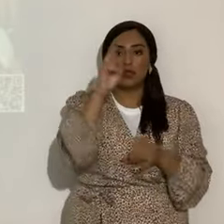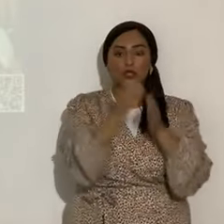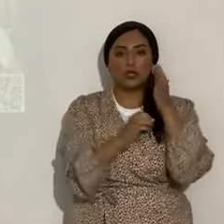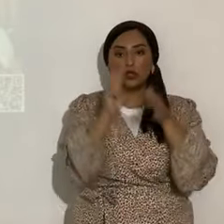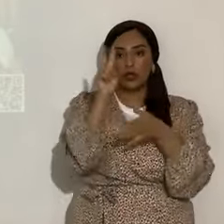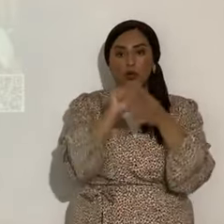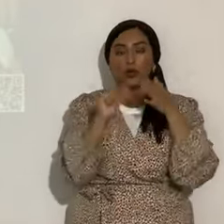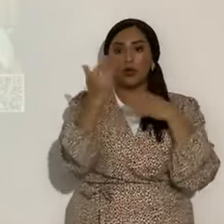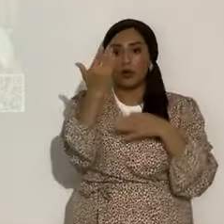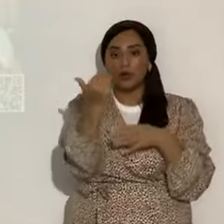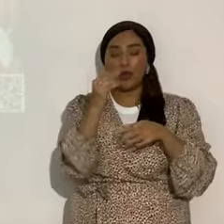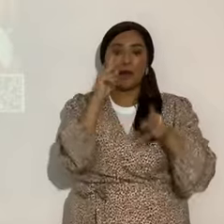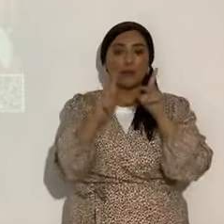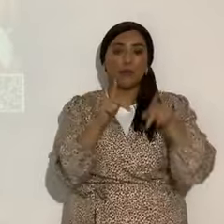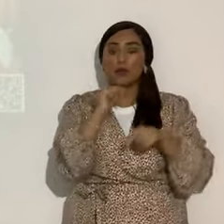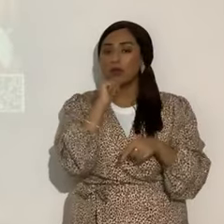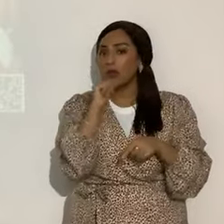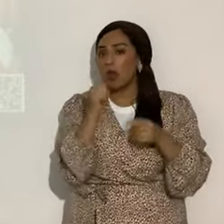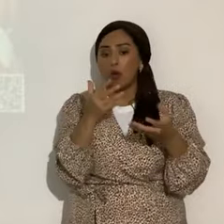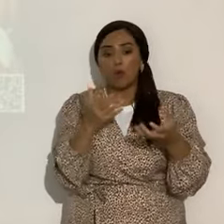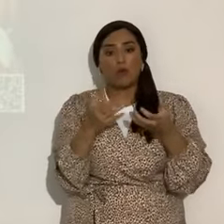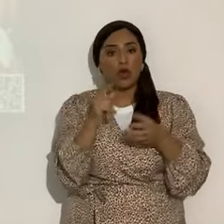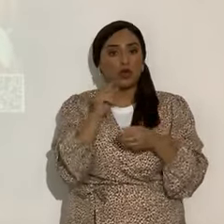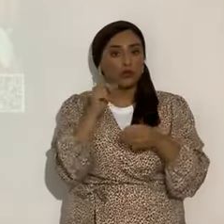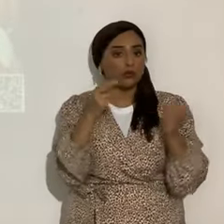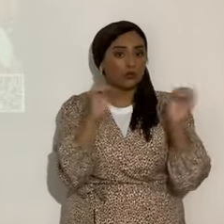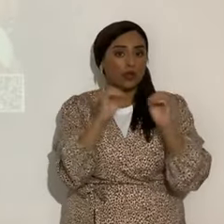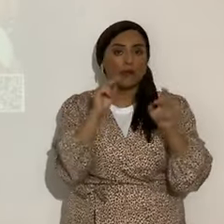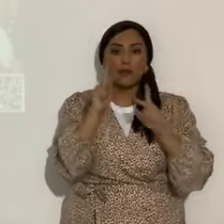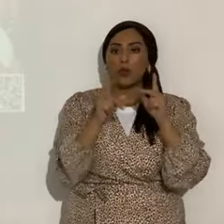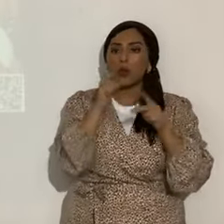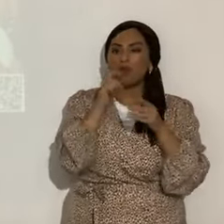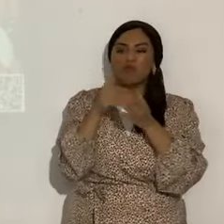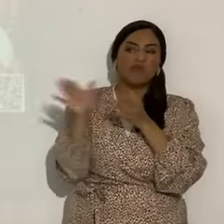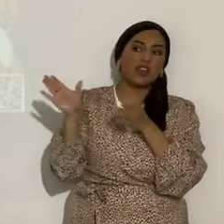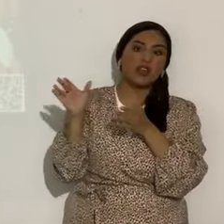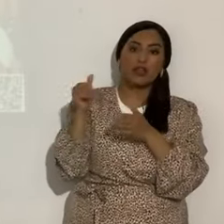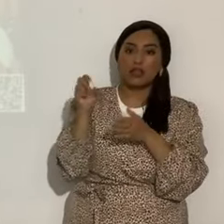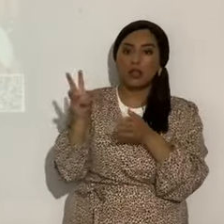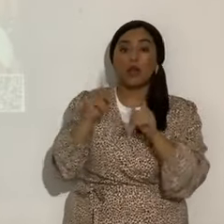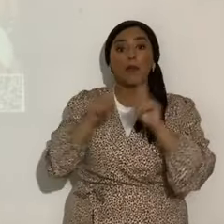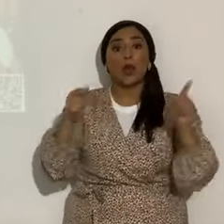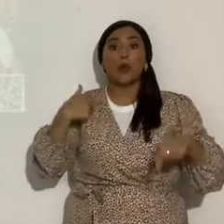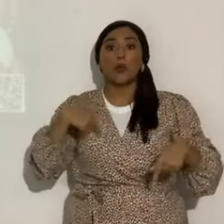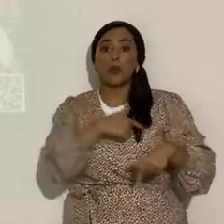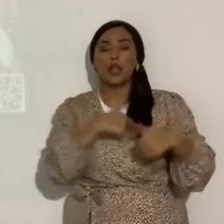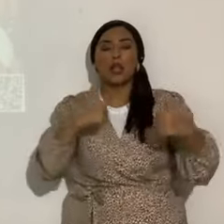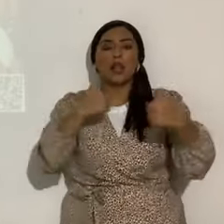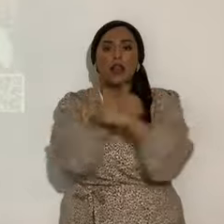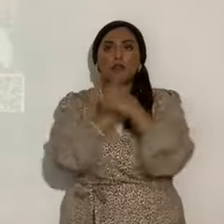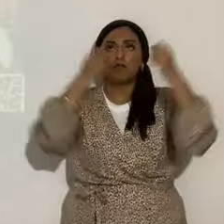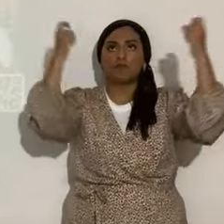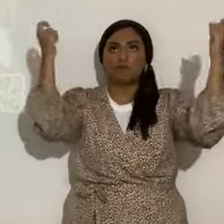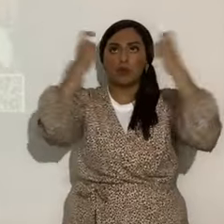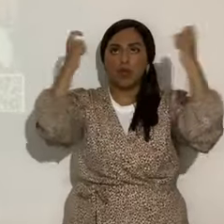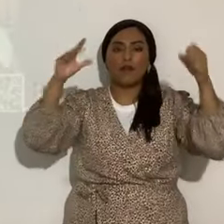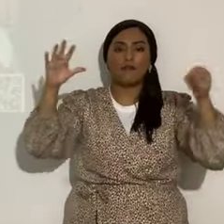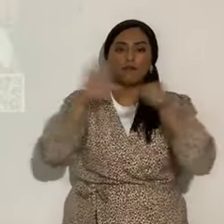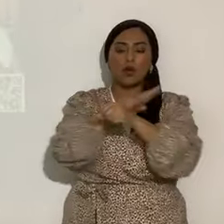etc., etc., la gente que no quiere Torah, la gente que detesta a Yashu HaMashiach, pero nosotros le amamos, le adoramos con todo nuestro corazón, nuestra